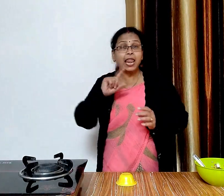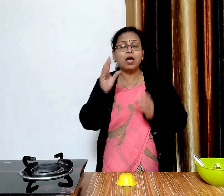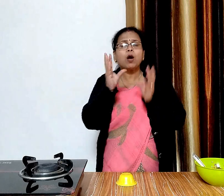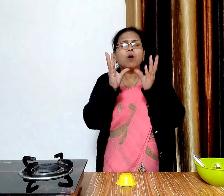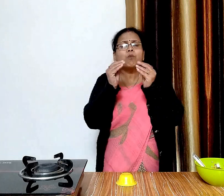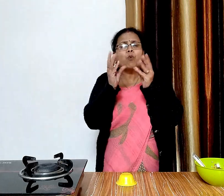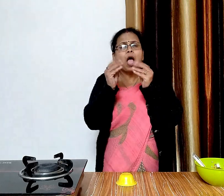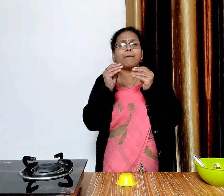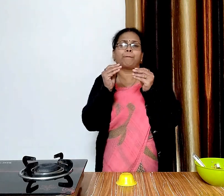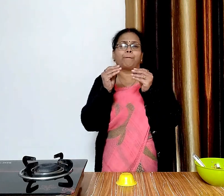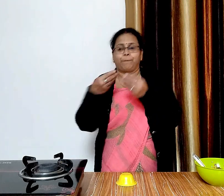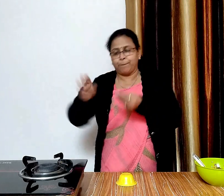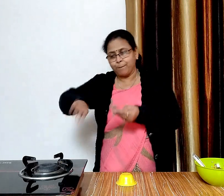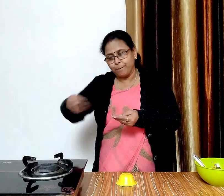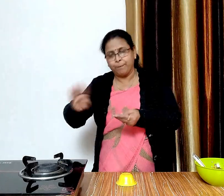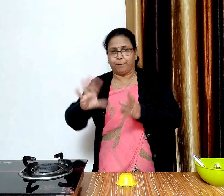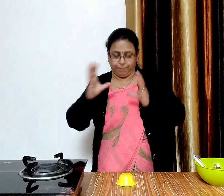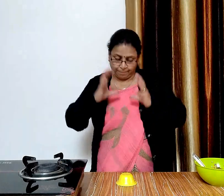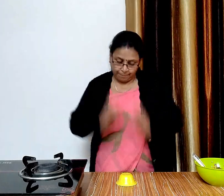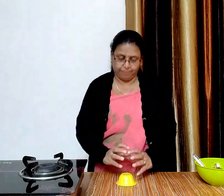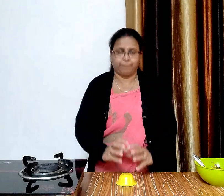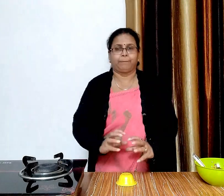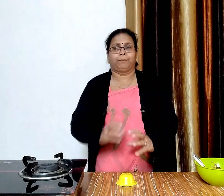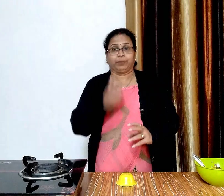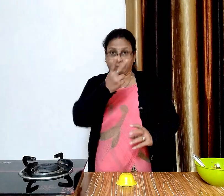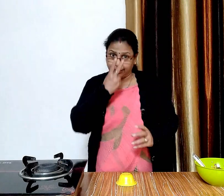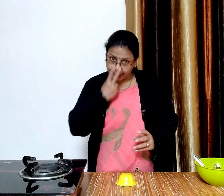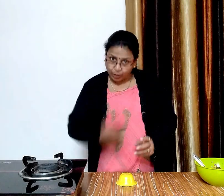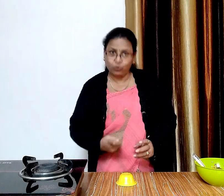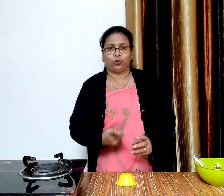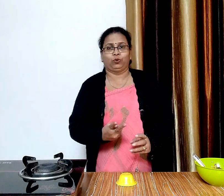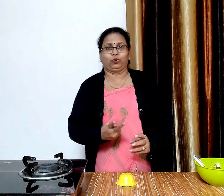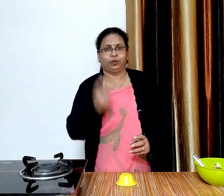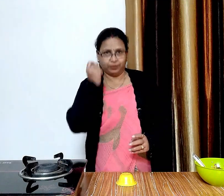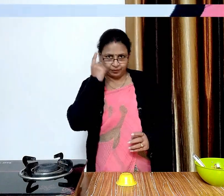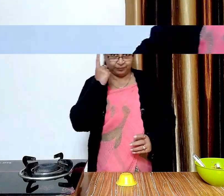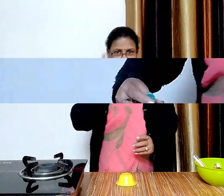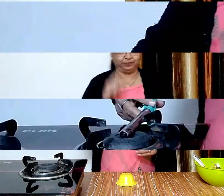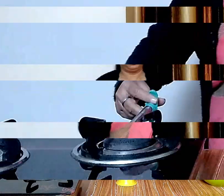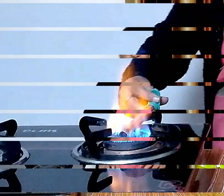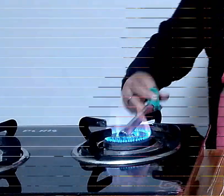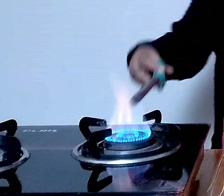कटोरी की शेप देंगे आप ध्यान से देखिएगा कि मैंने पापड के कटोरियां कैसे बनाई हैं